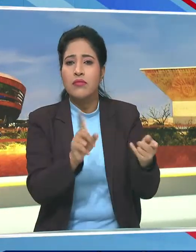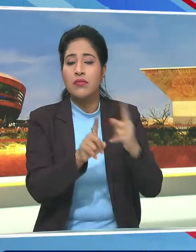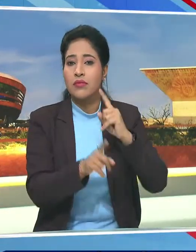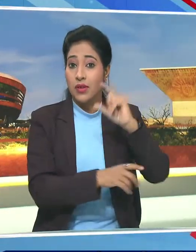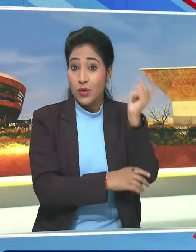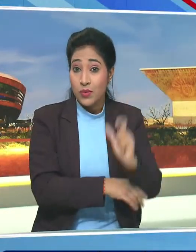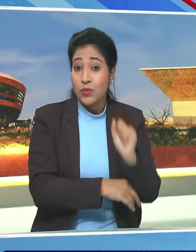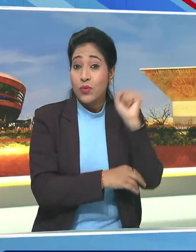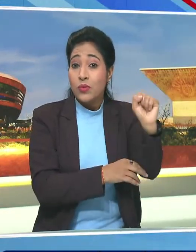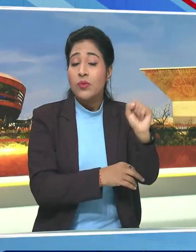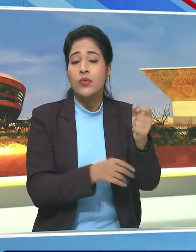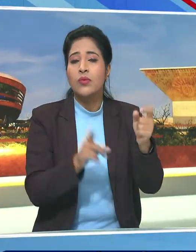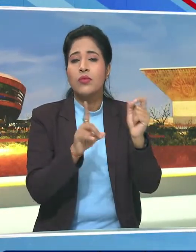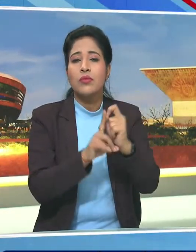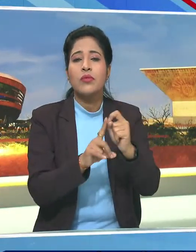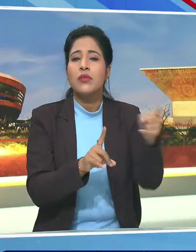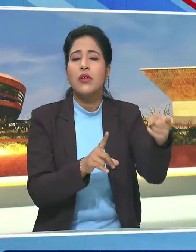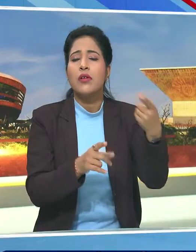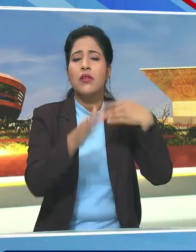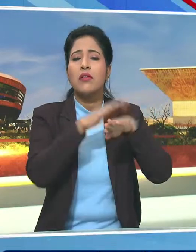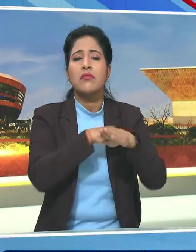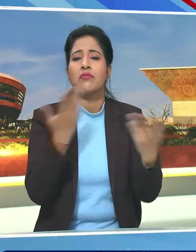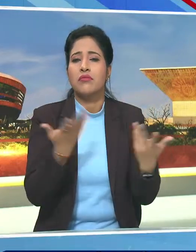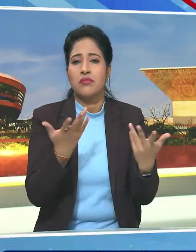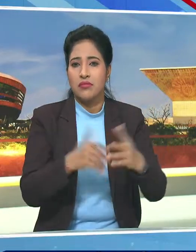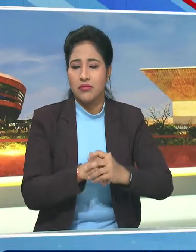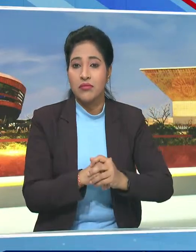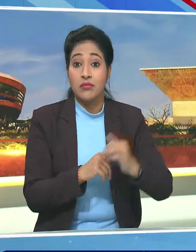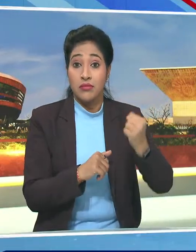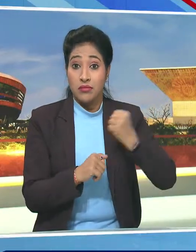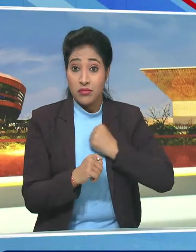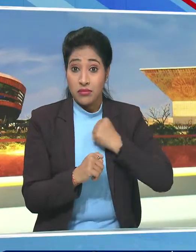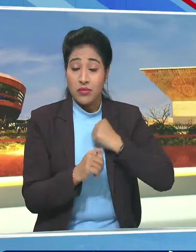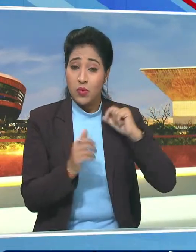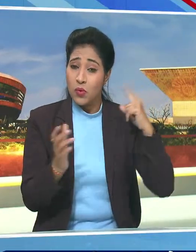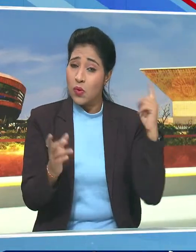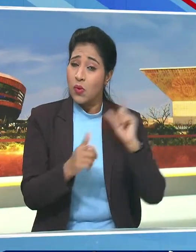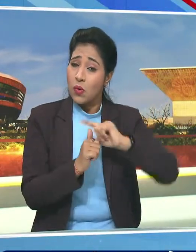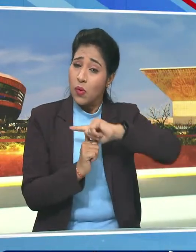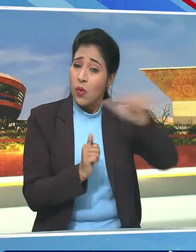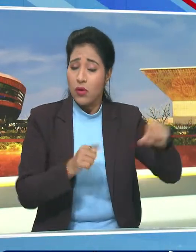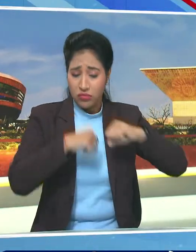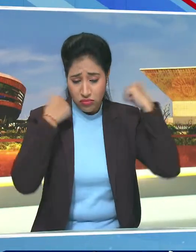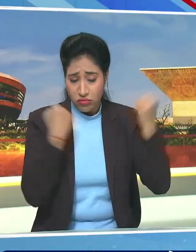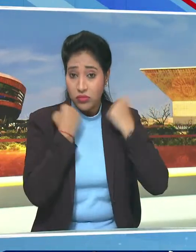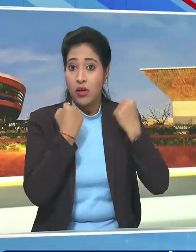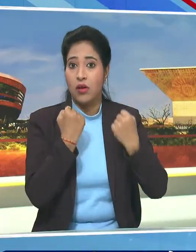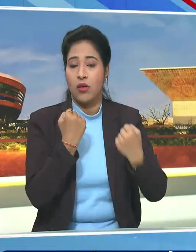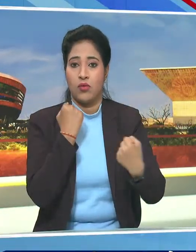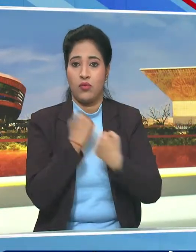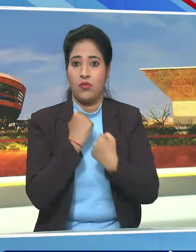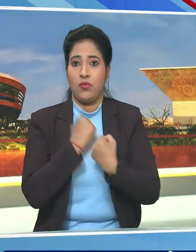पैसिपिक उसमें हमारे सभी प्रयासों को बल देगा